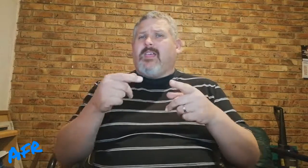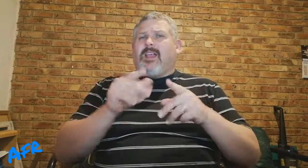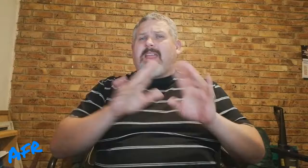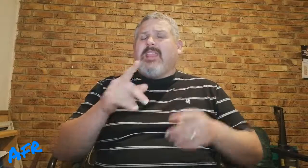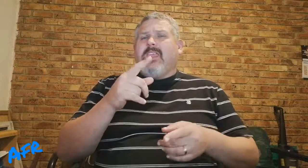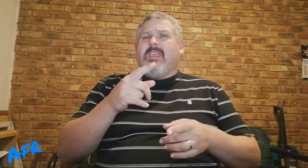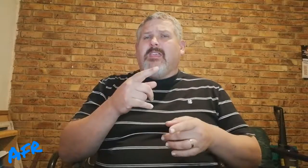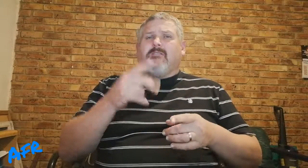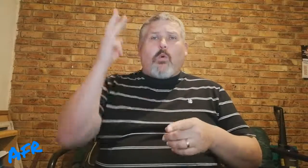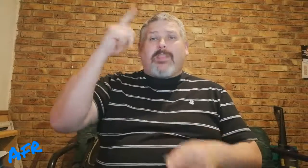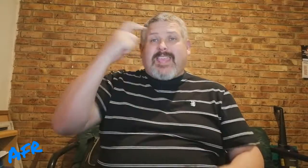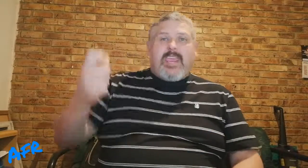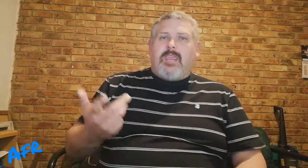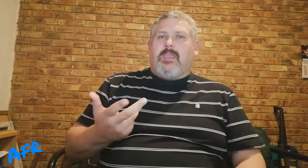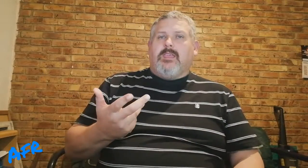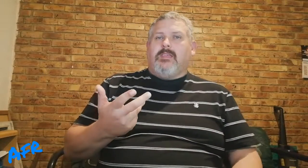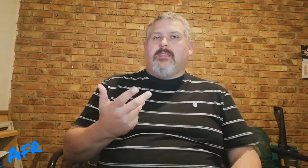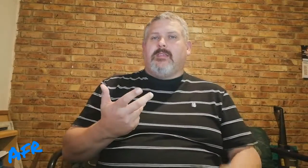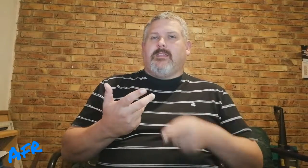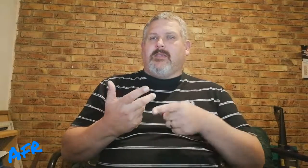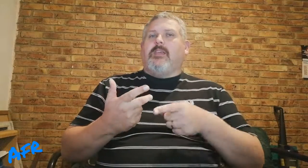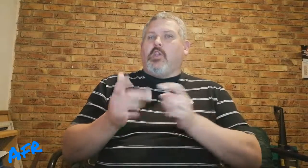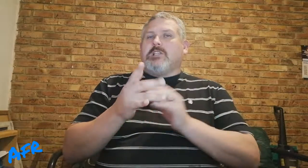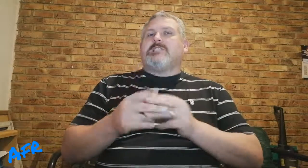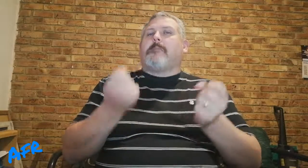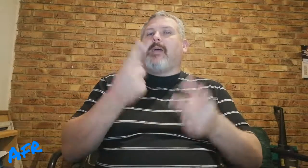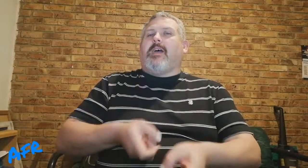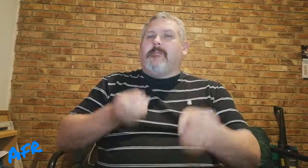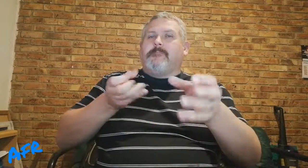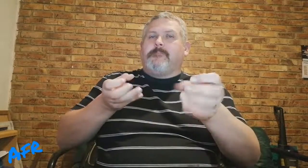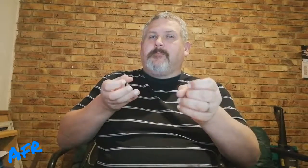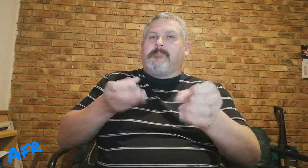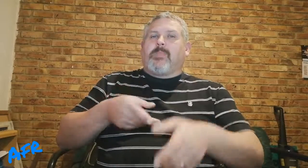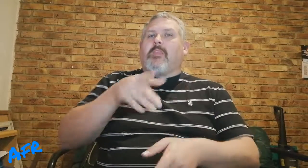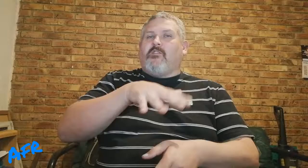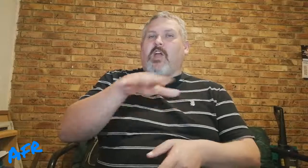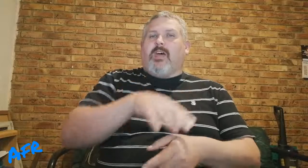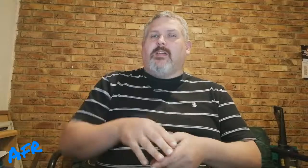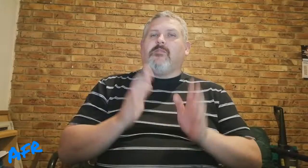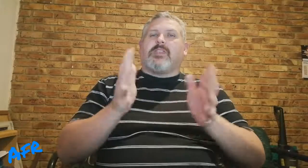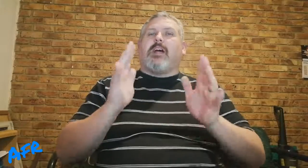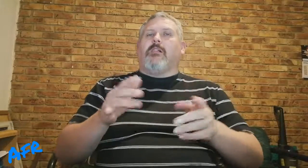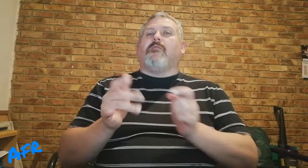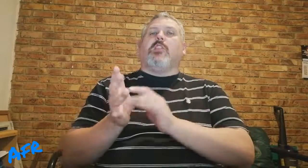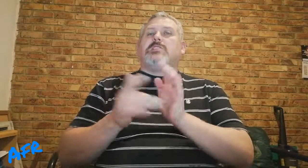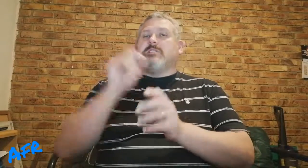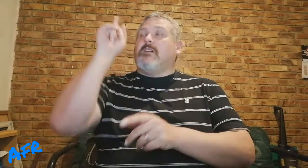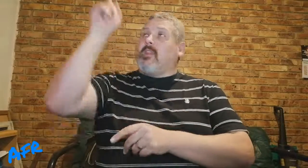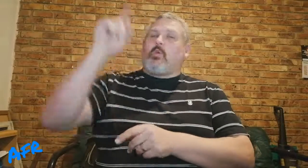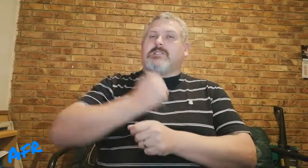wat, laat die, God ken nie. Jesus, het begin, vir hulle, vertel, van Jesus,